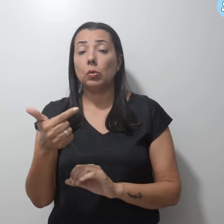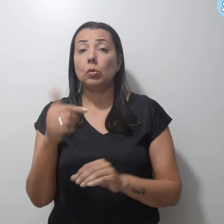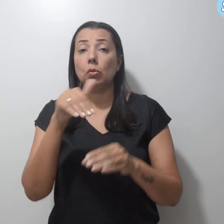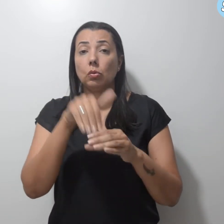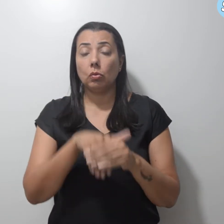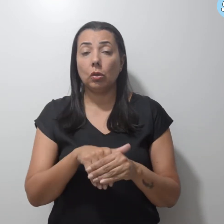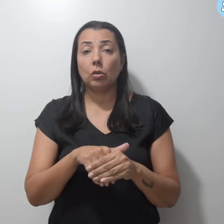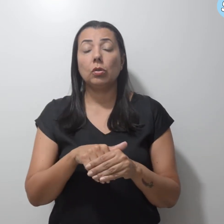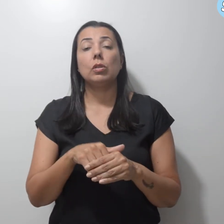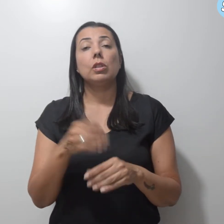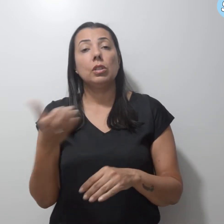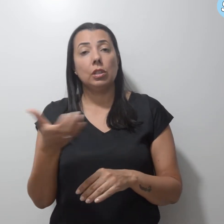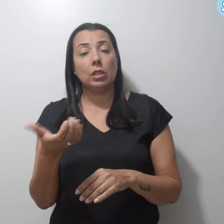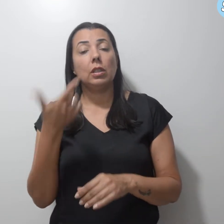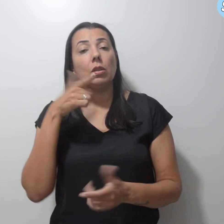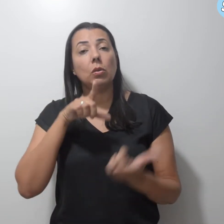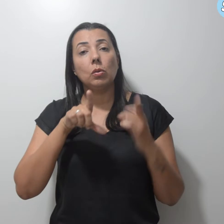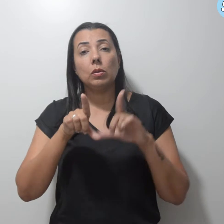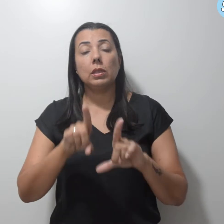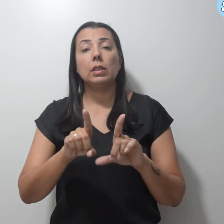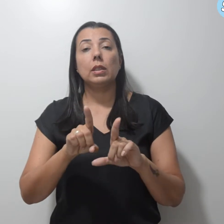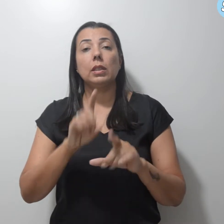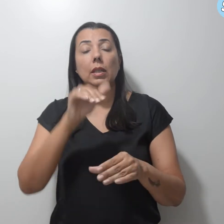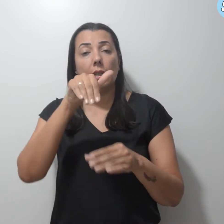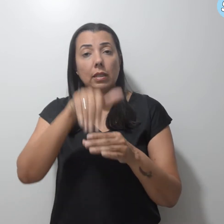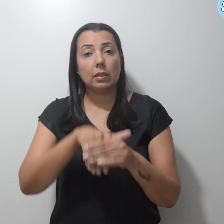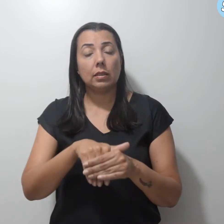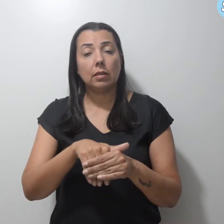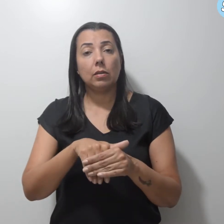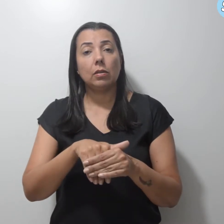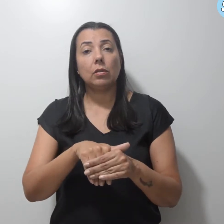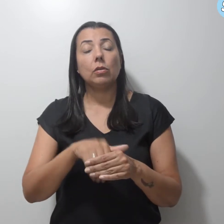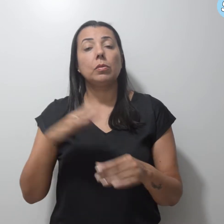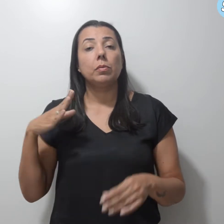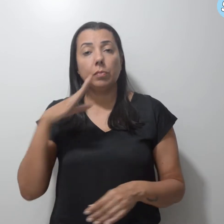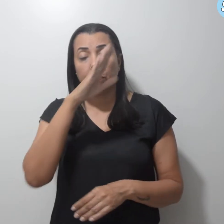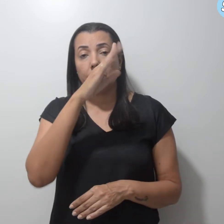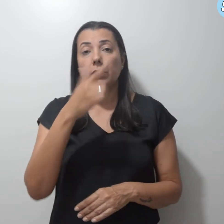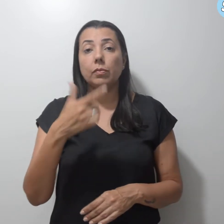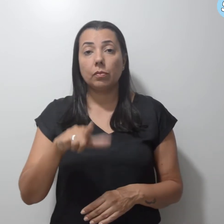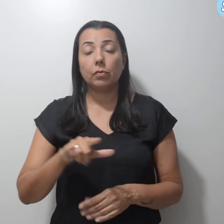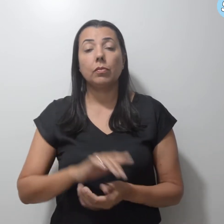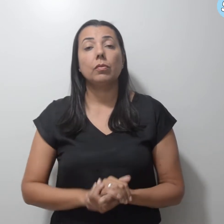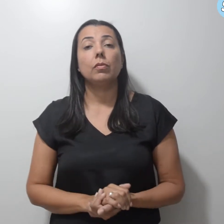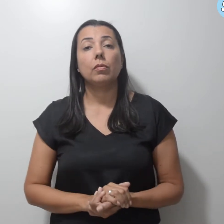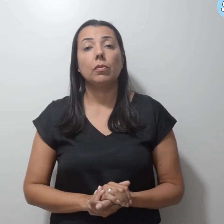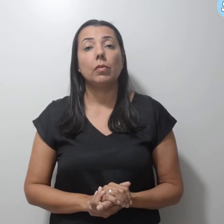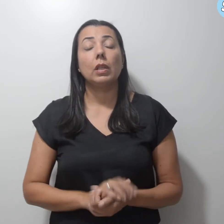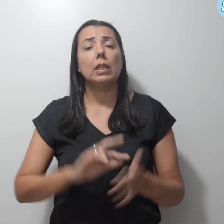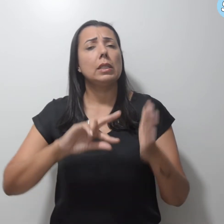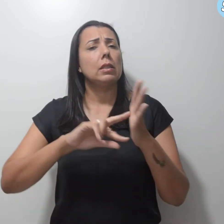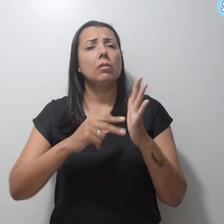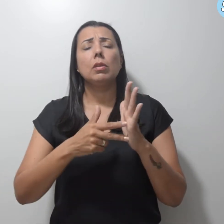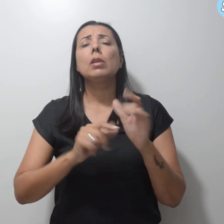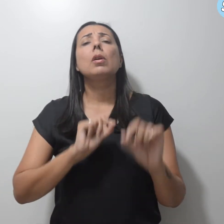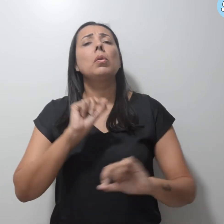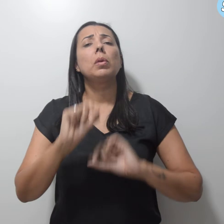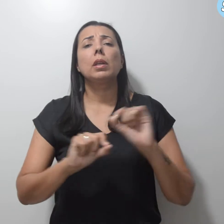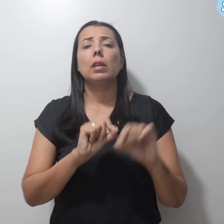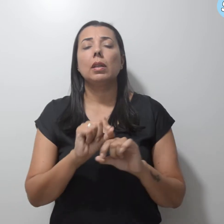tentativa de garantir a reeleição de Jair Bolsonaro. Isso significa também que nada